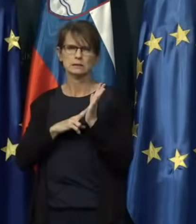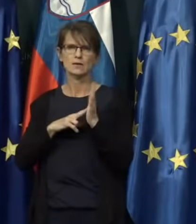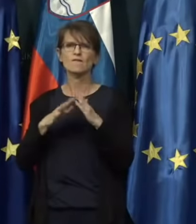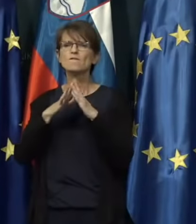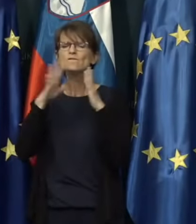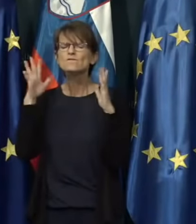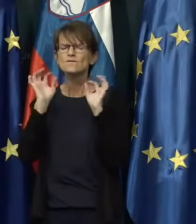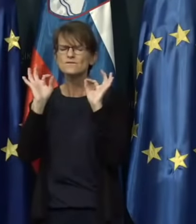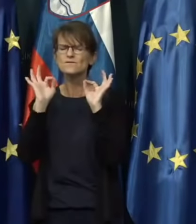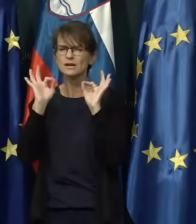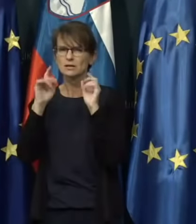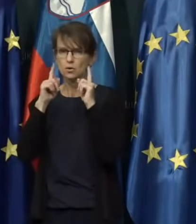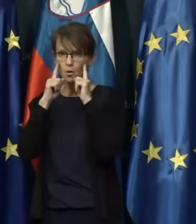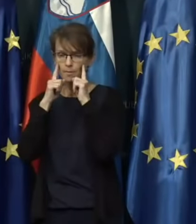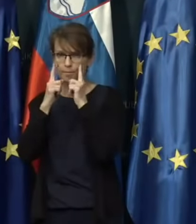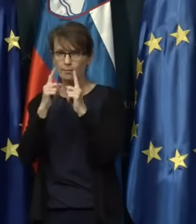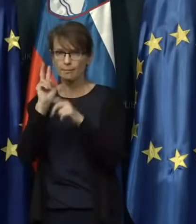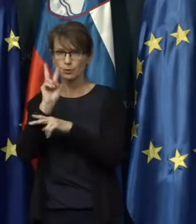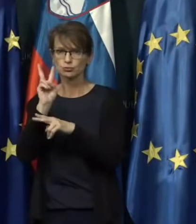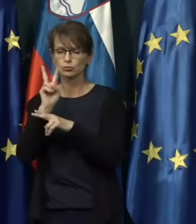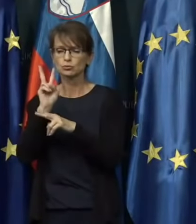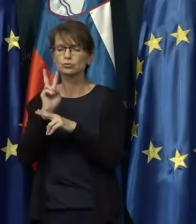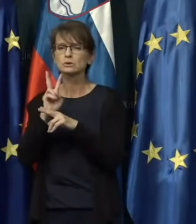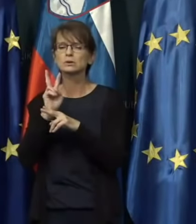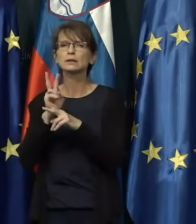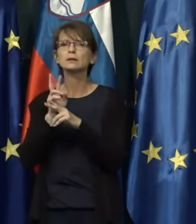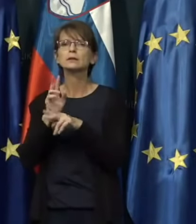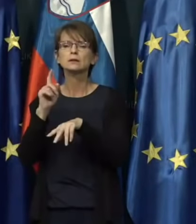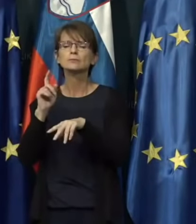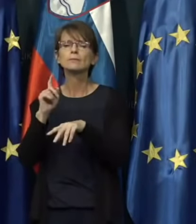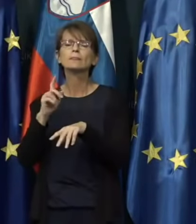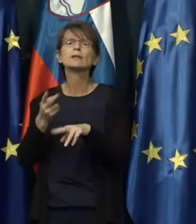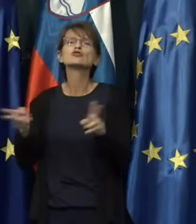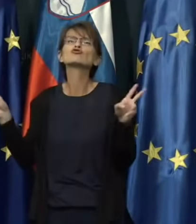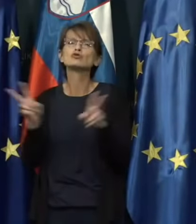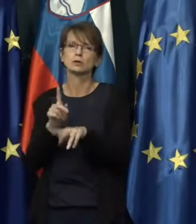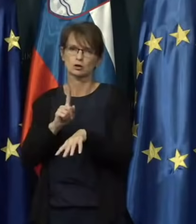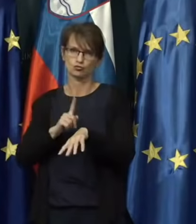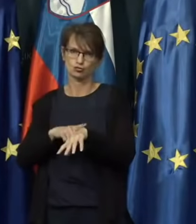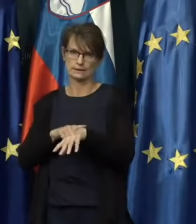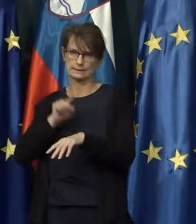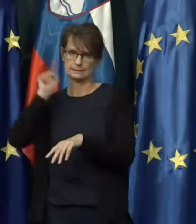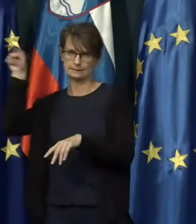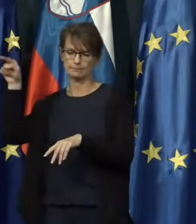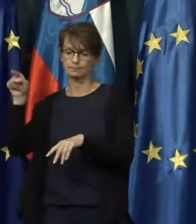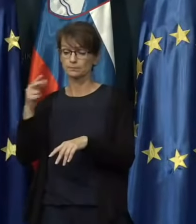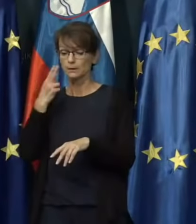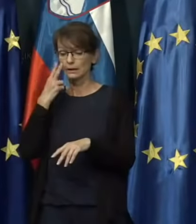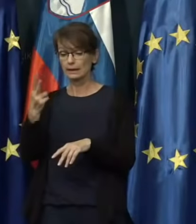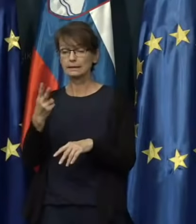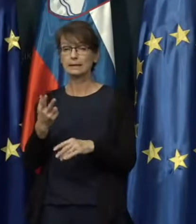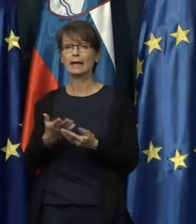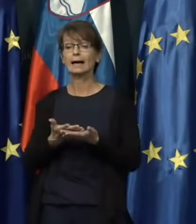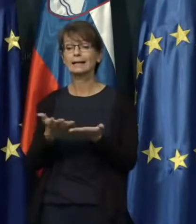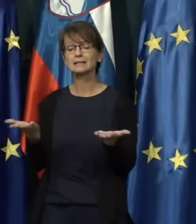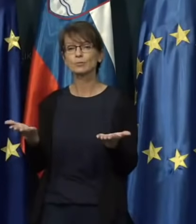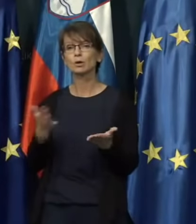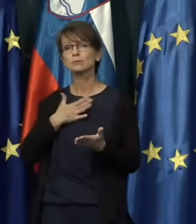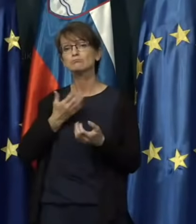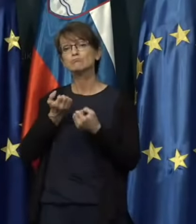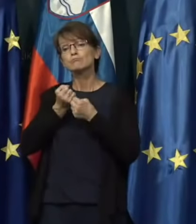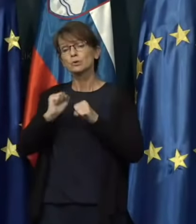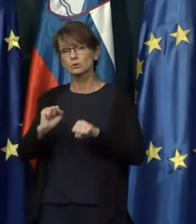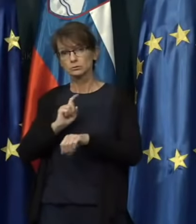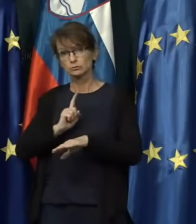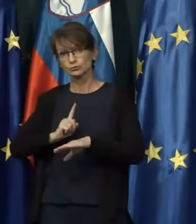in zadrževanje najkrajši možni čas. Ker zadeva razpolaganje z našim prostim časom.